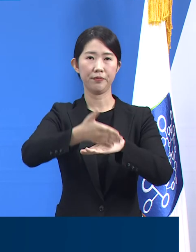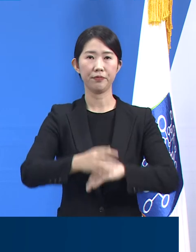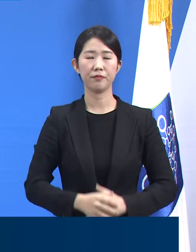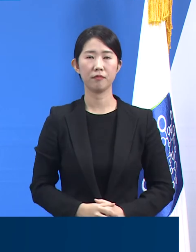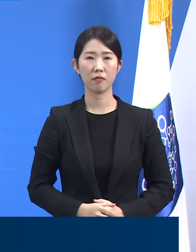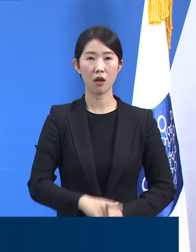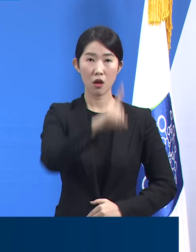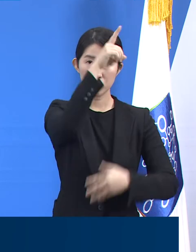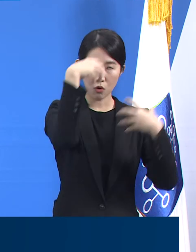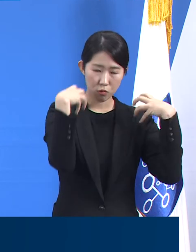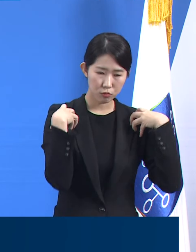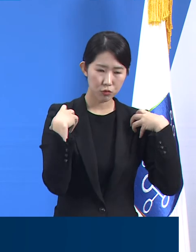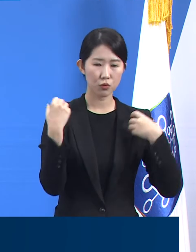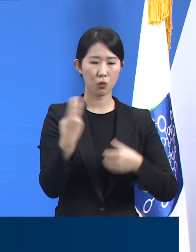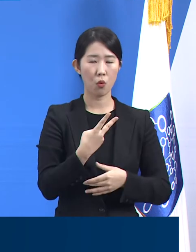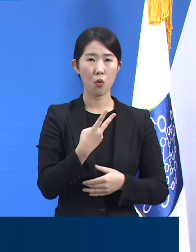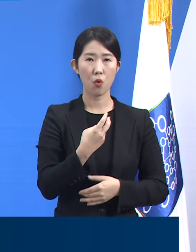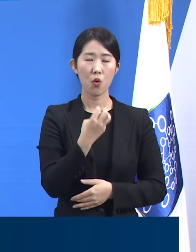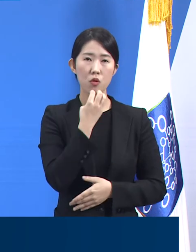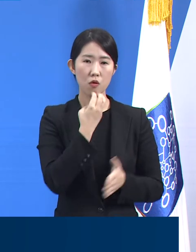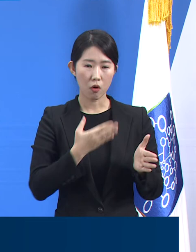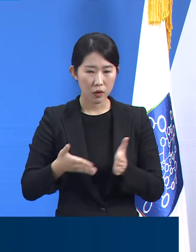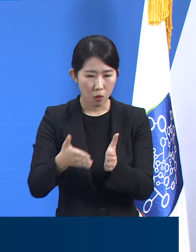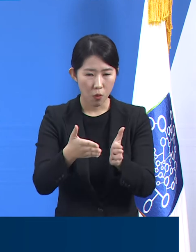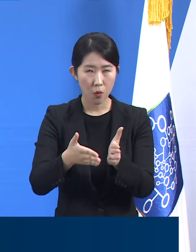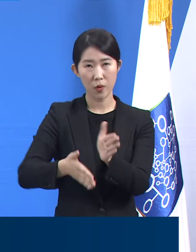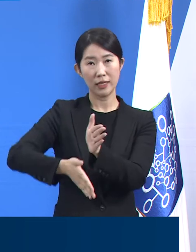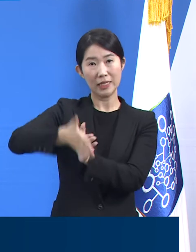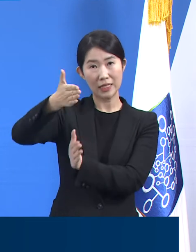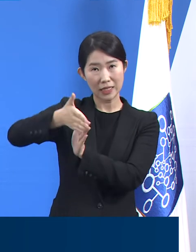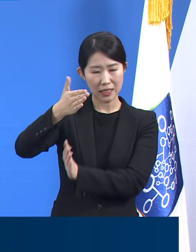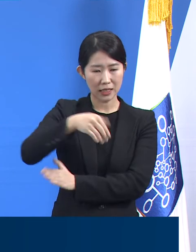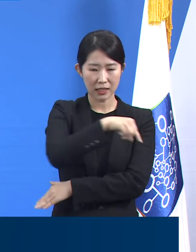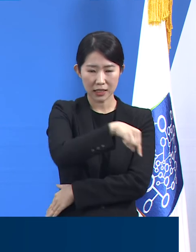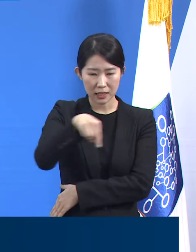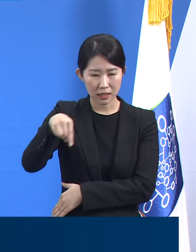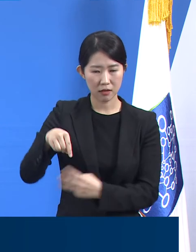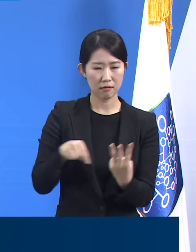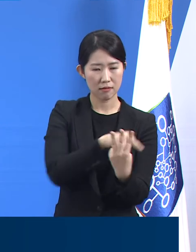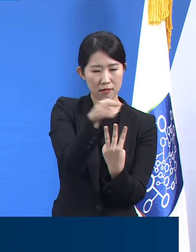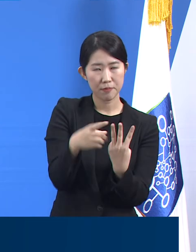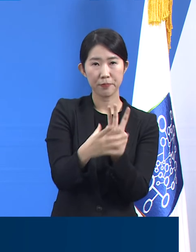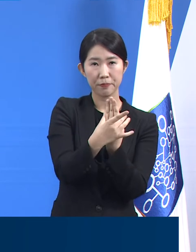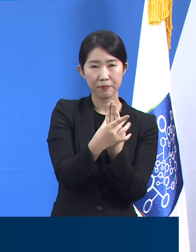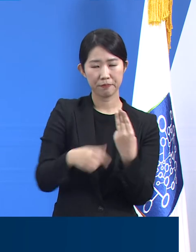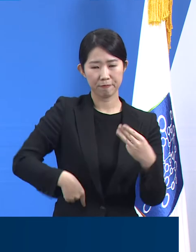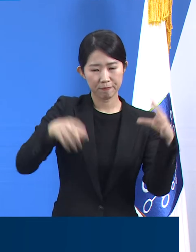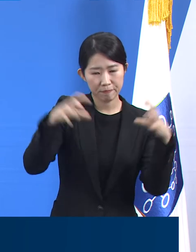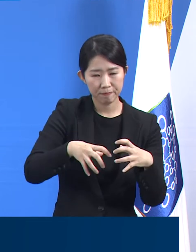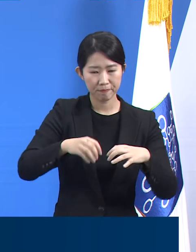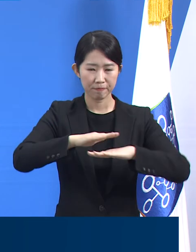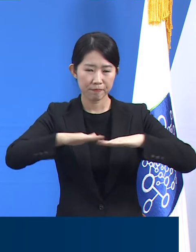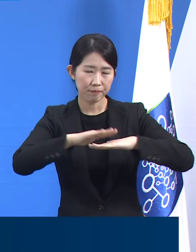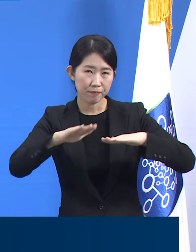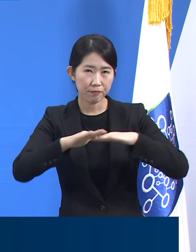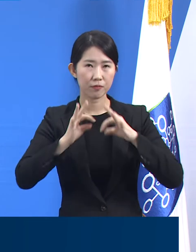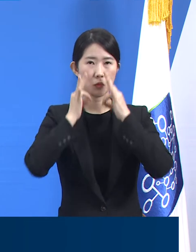도, 그리고 시간에 유기적인 협력을 통해서 어려운 현장을 최선을 다해 대처해내고 있습니다.